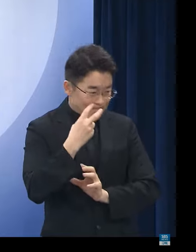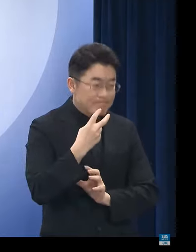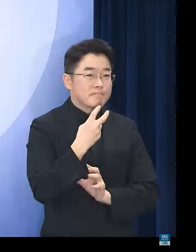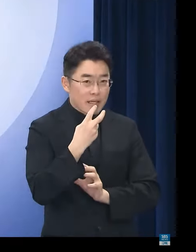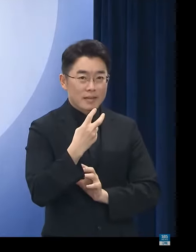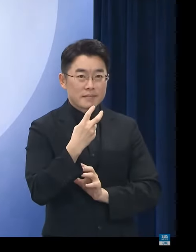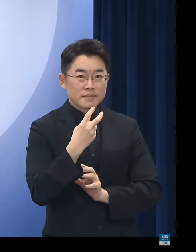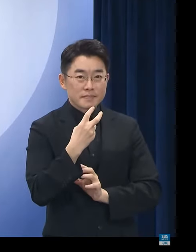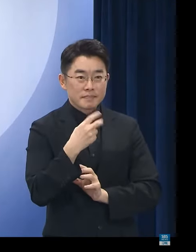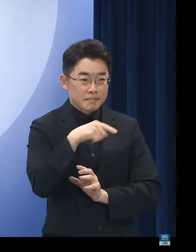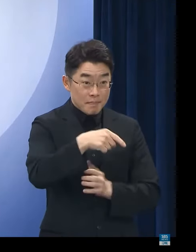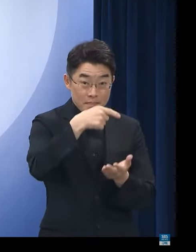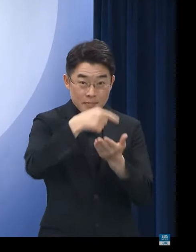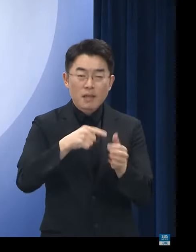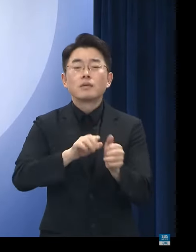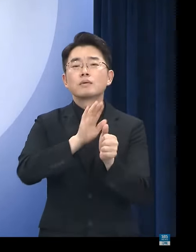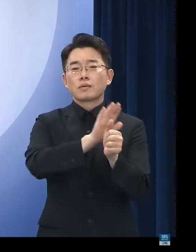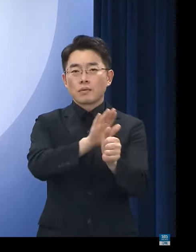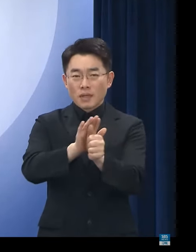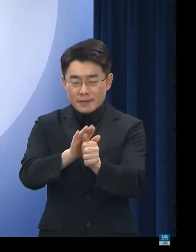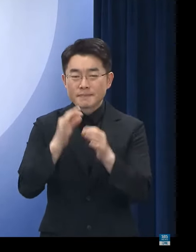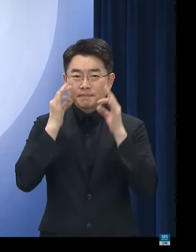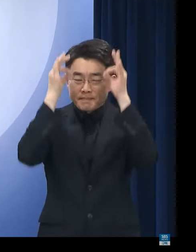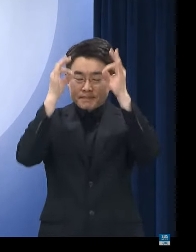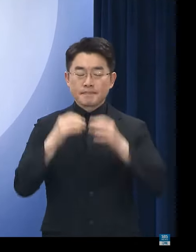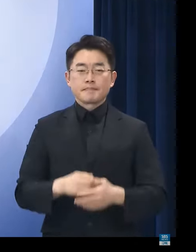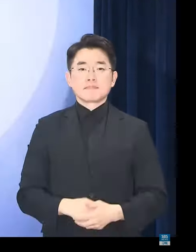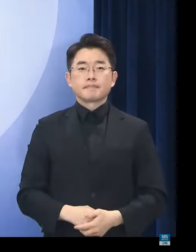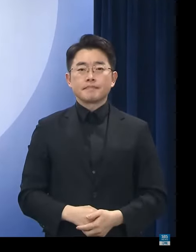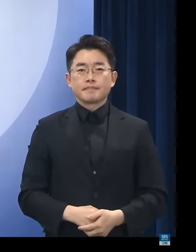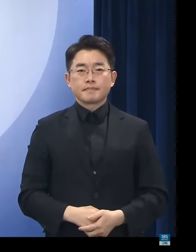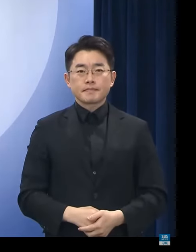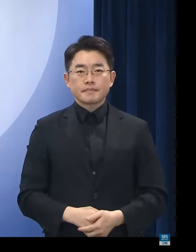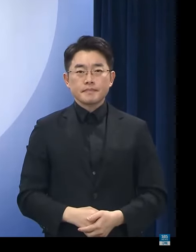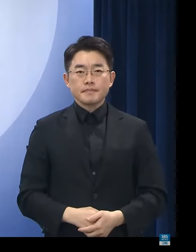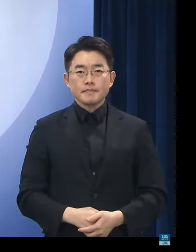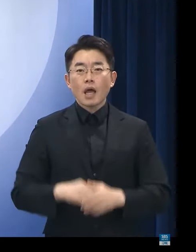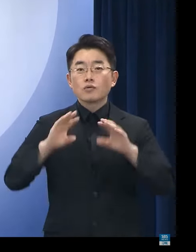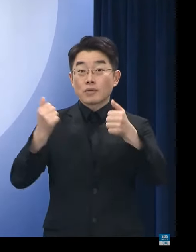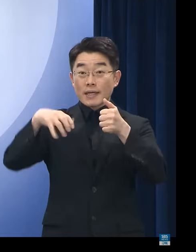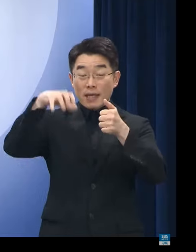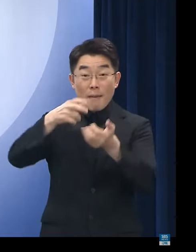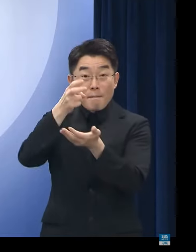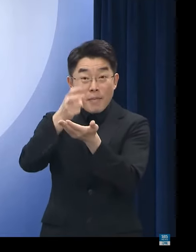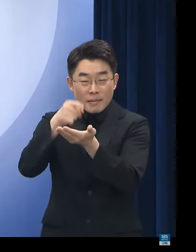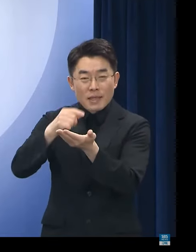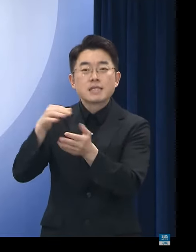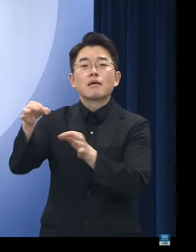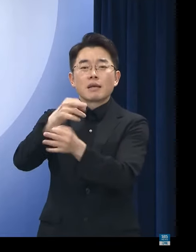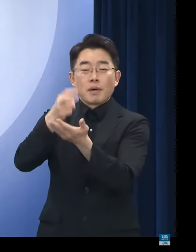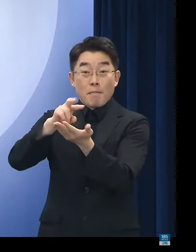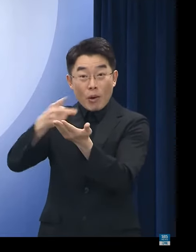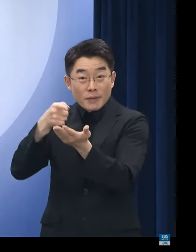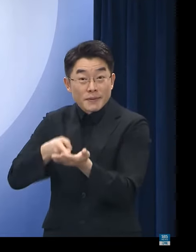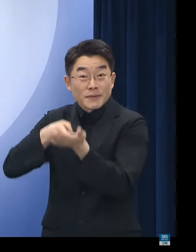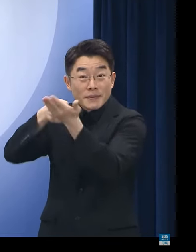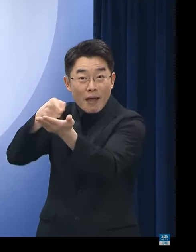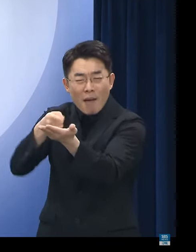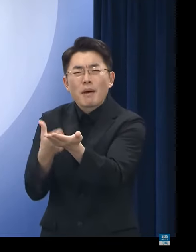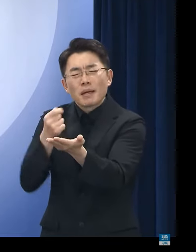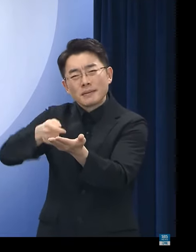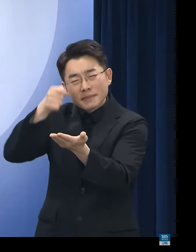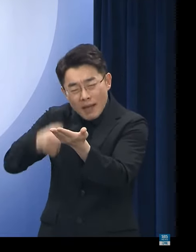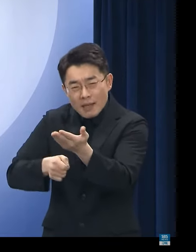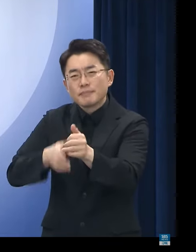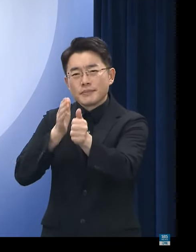수사하고 피해자 지원에도 최선을 다할 예정이며 국회 심의 중인 특정경제법 개정안이 조속히 통과될 수 있도록